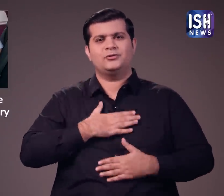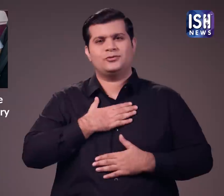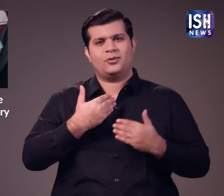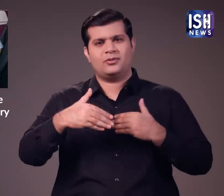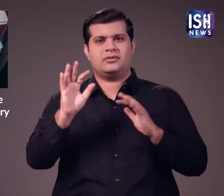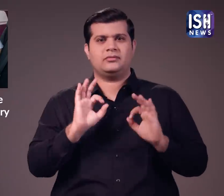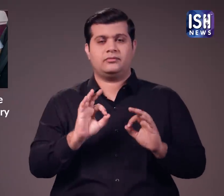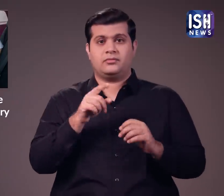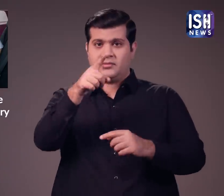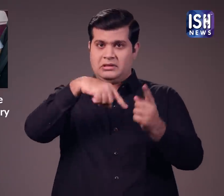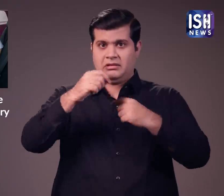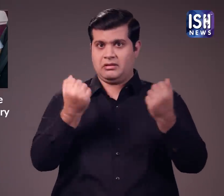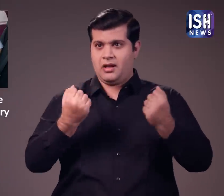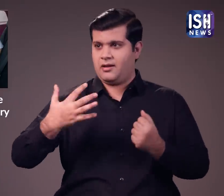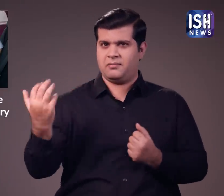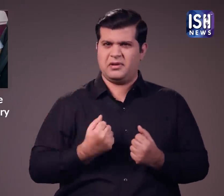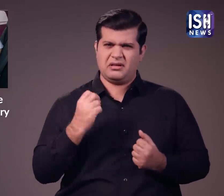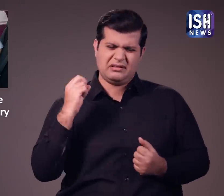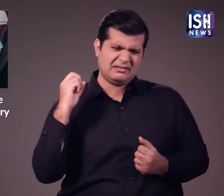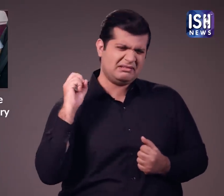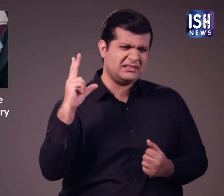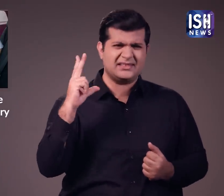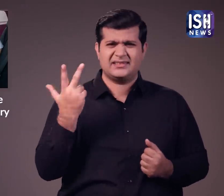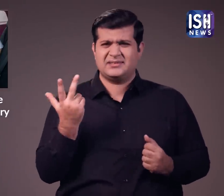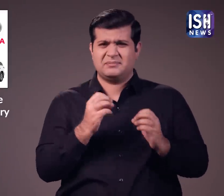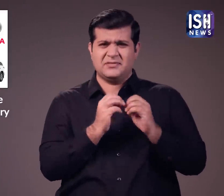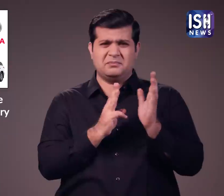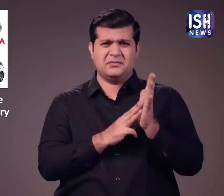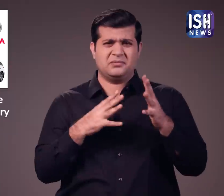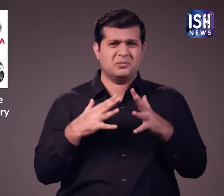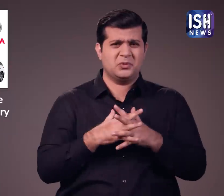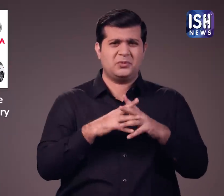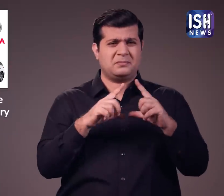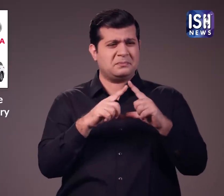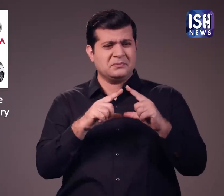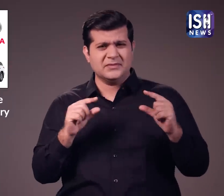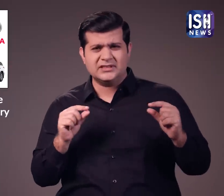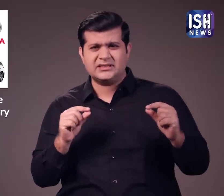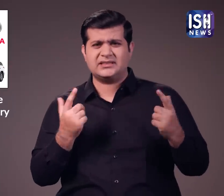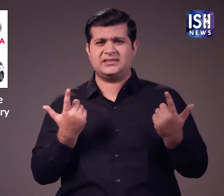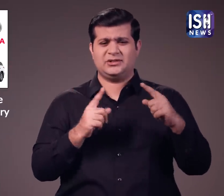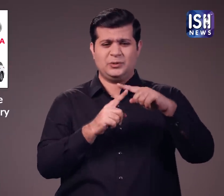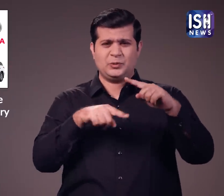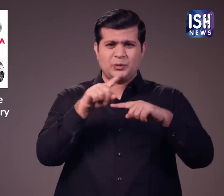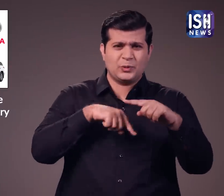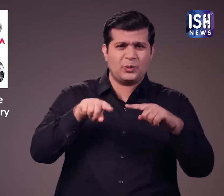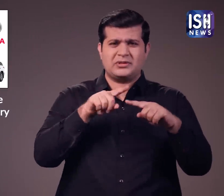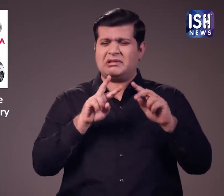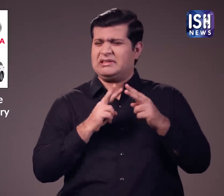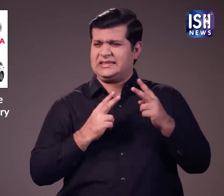ले हम प्यम डवल्यू, मर्सिडी, स्टोयोटा आधी जैसी महेंगी कारों को खरीदने पर एक बड़ी रकम खर्च